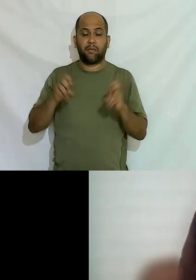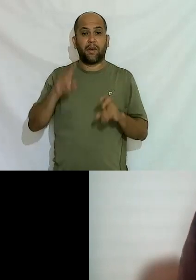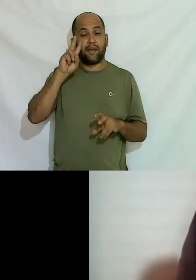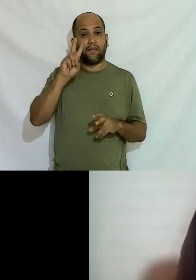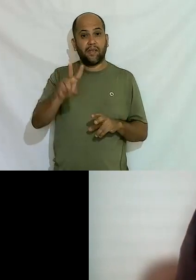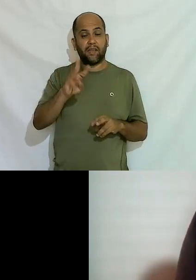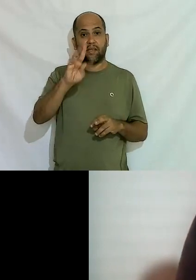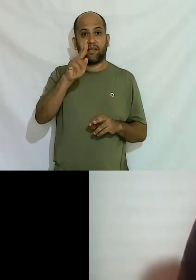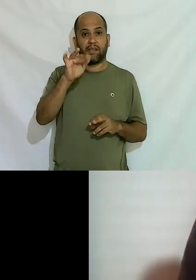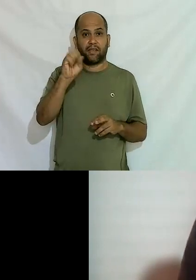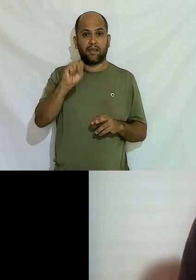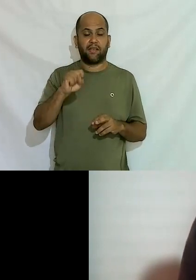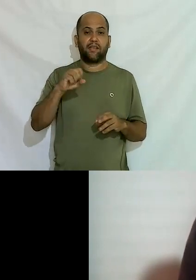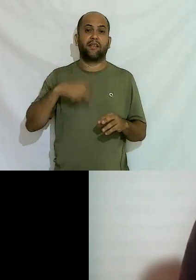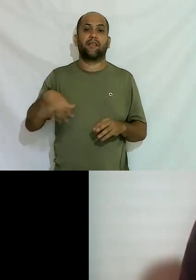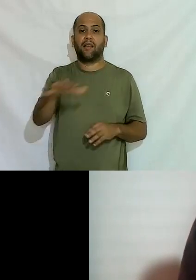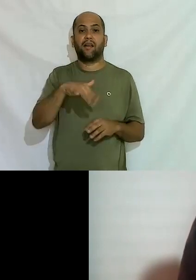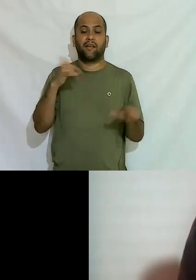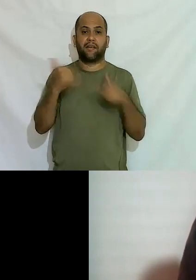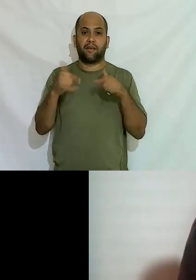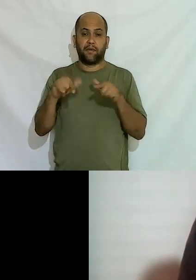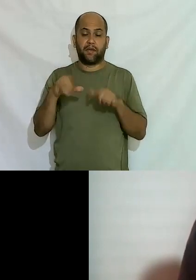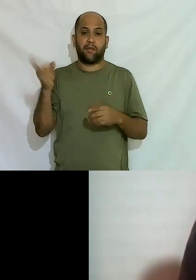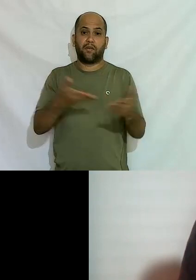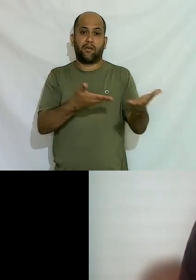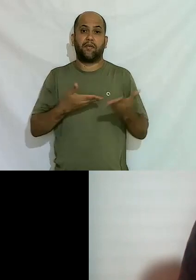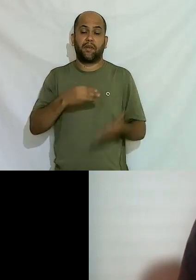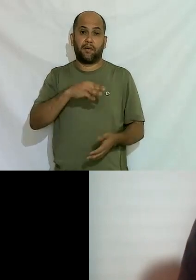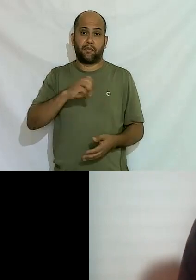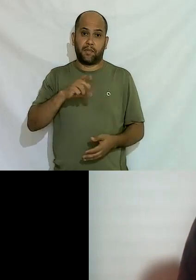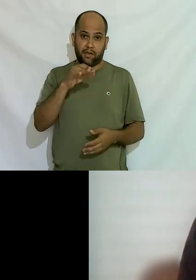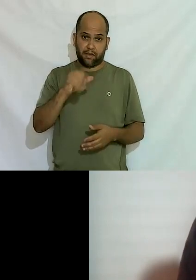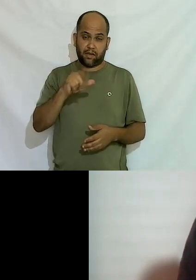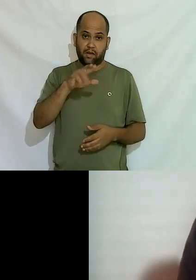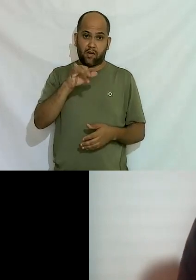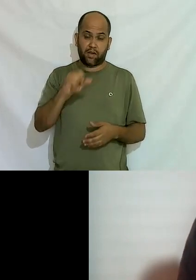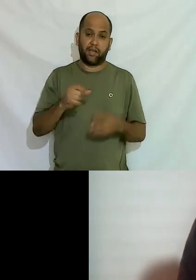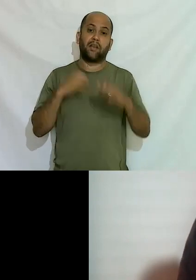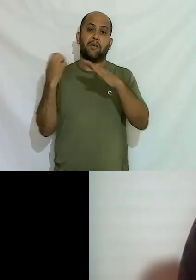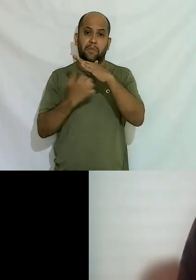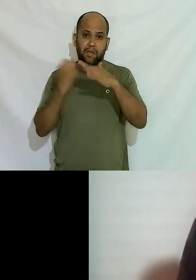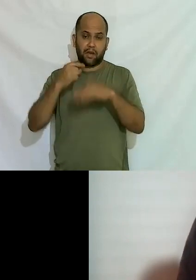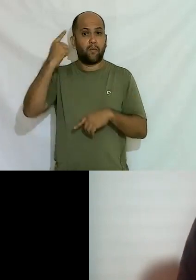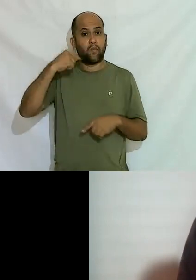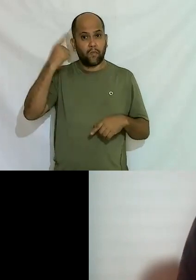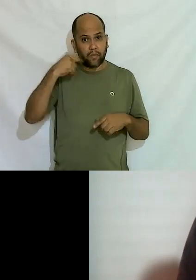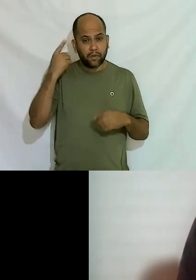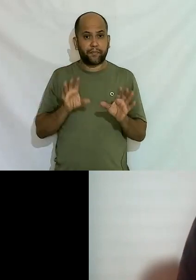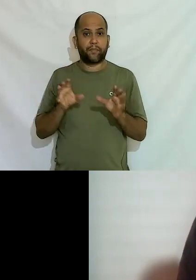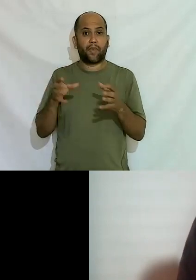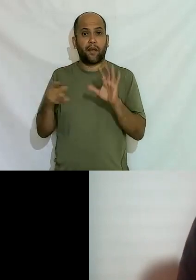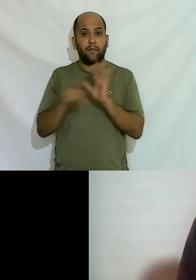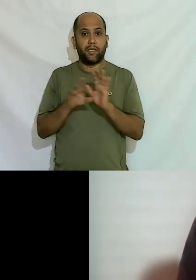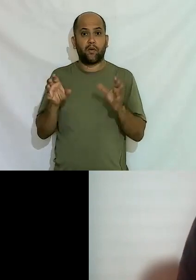trans e o mercado de trabalho e a nossa convidada é a Márcia Rocher que é empresária advogada integrante da comissão de